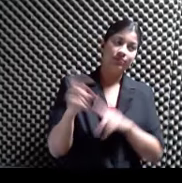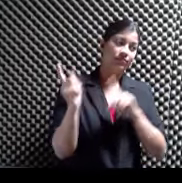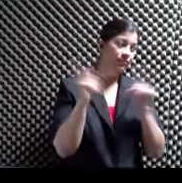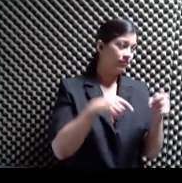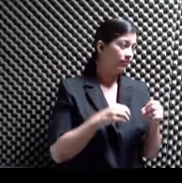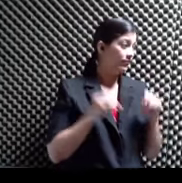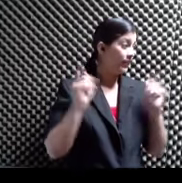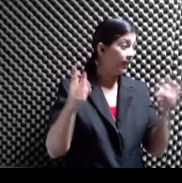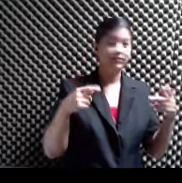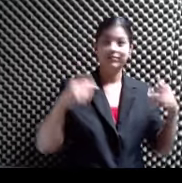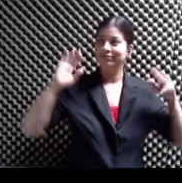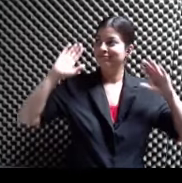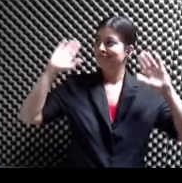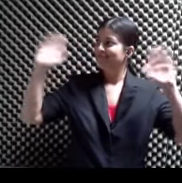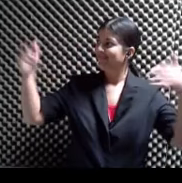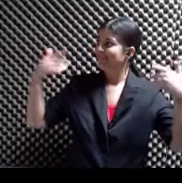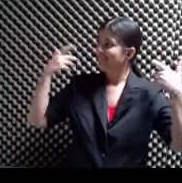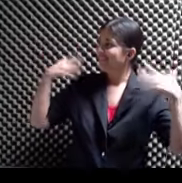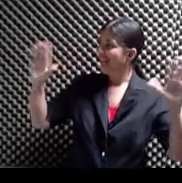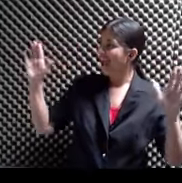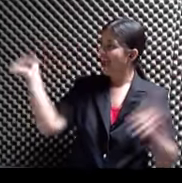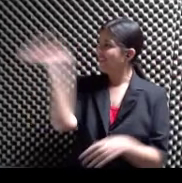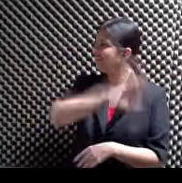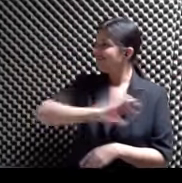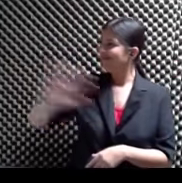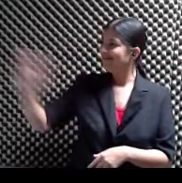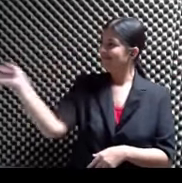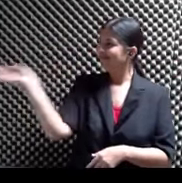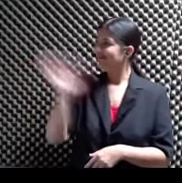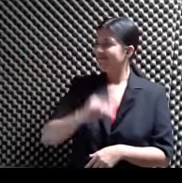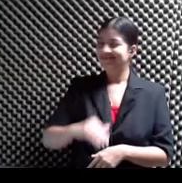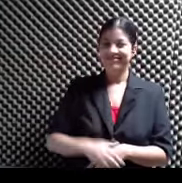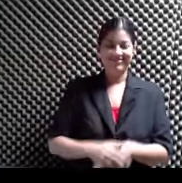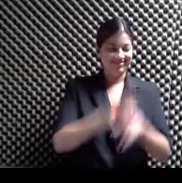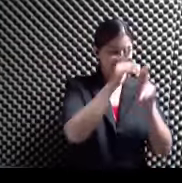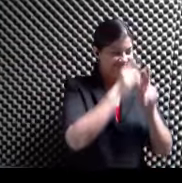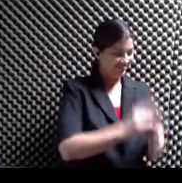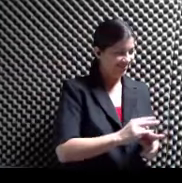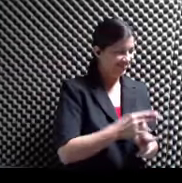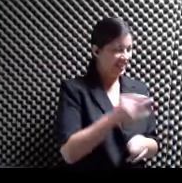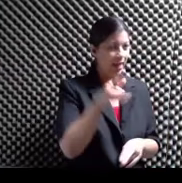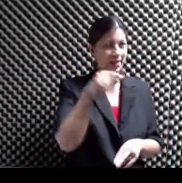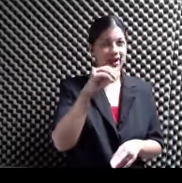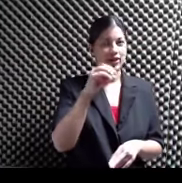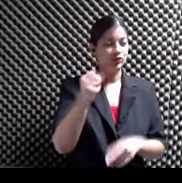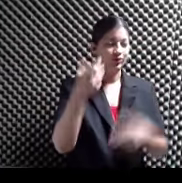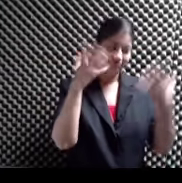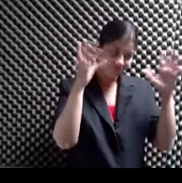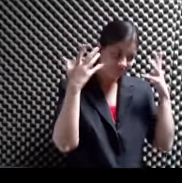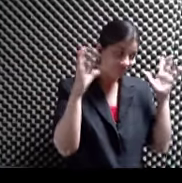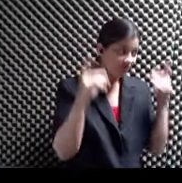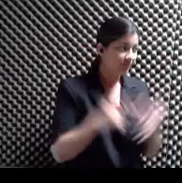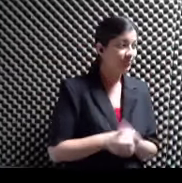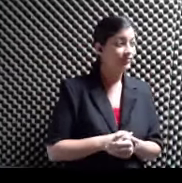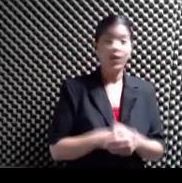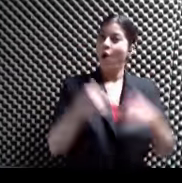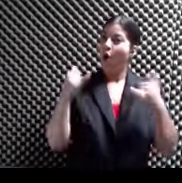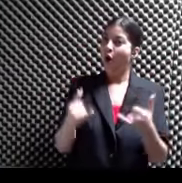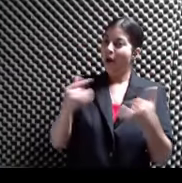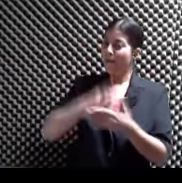Nos vamos Con el sombrero En alto Para los hispanos Y un aplauso Para ellos En esto Oye este programa Ha estado bien bueno Si